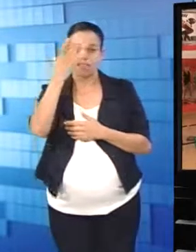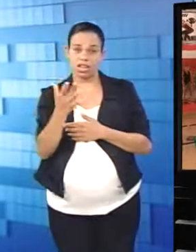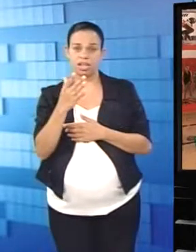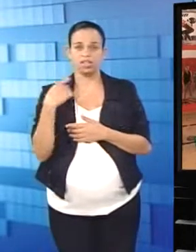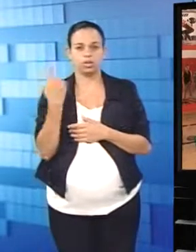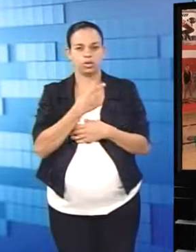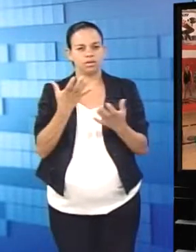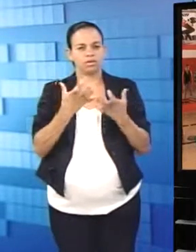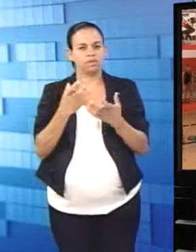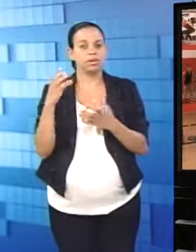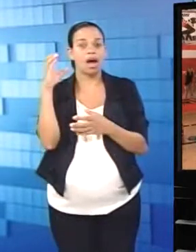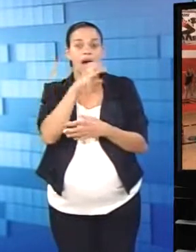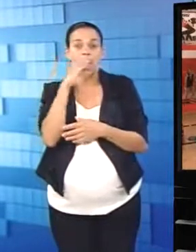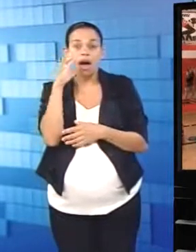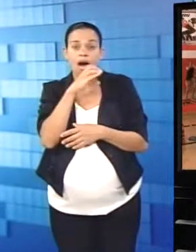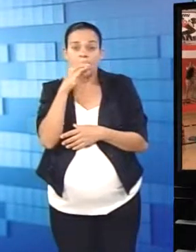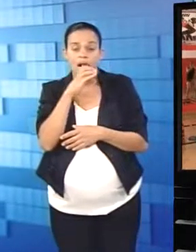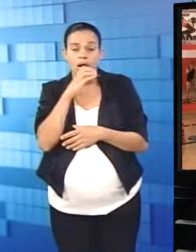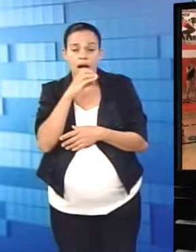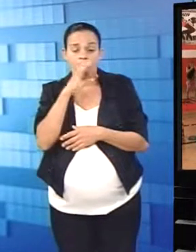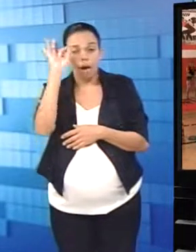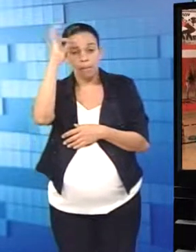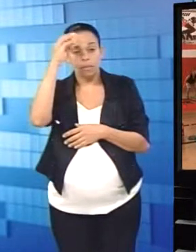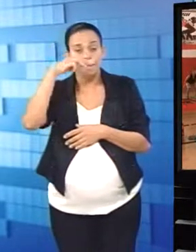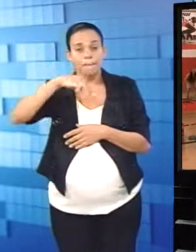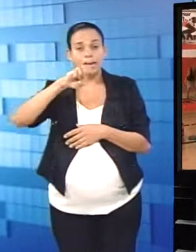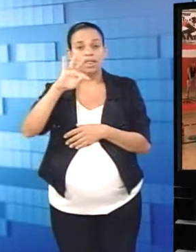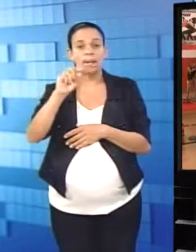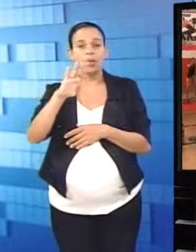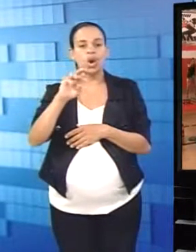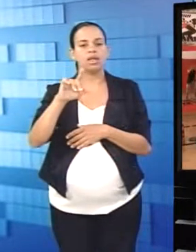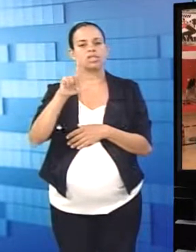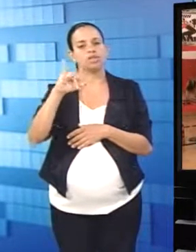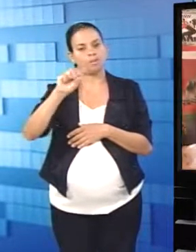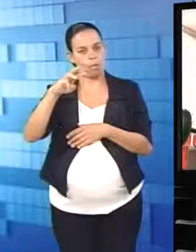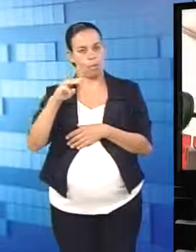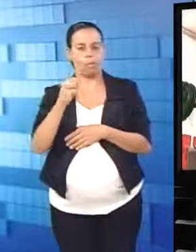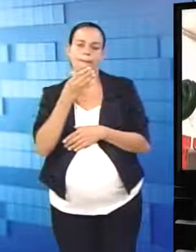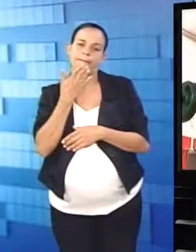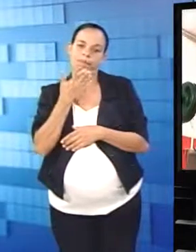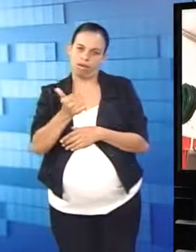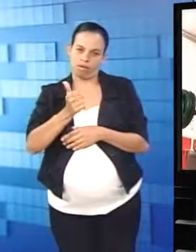E para a gente, quanto mais acelera o metabolismo, melhor ainda para perder massa muscular.